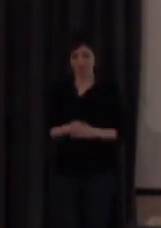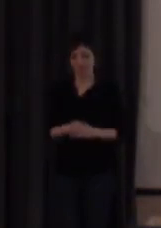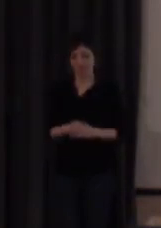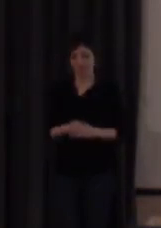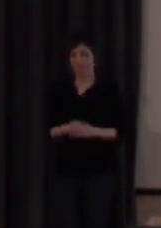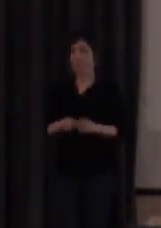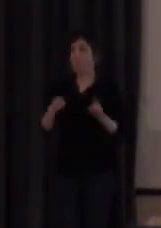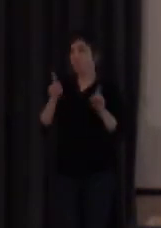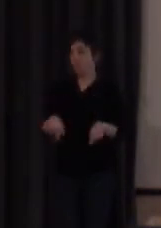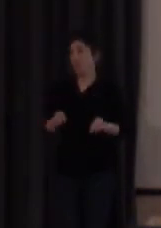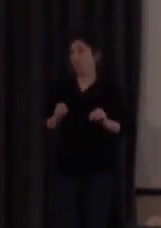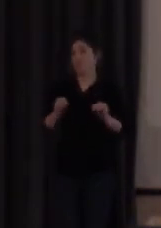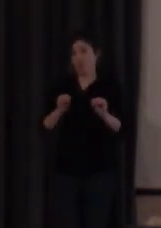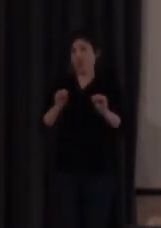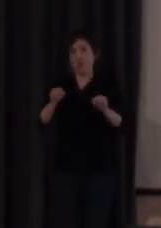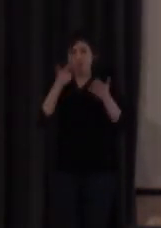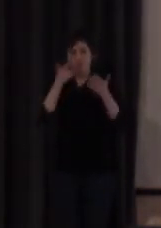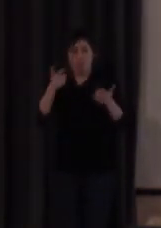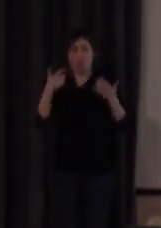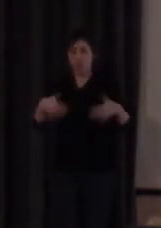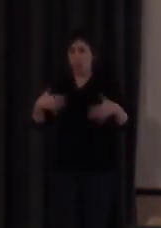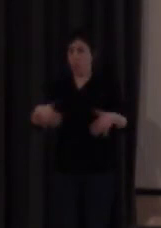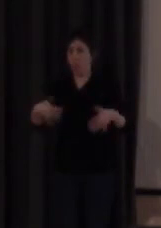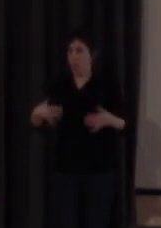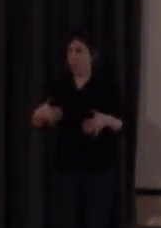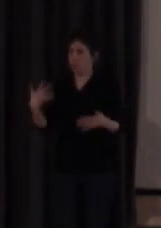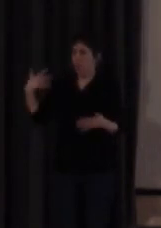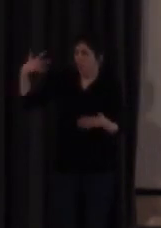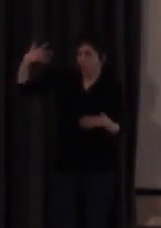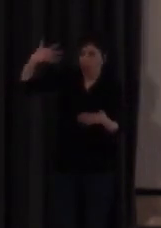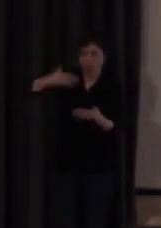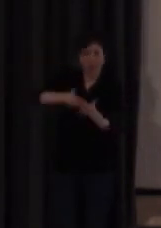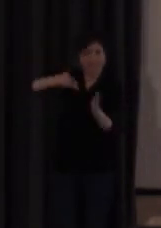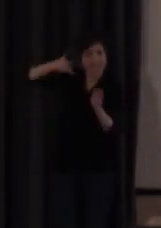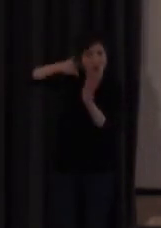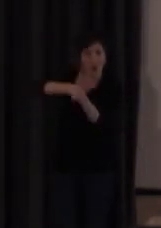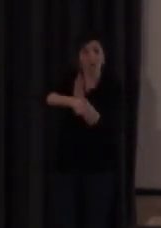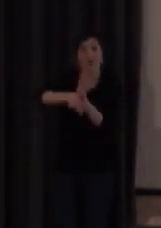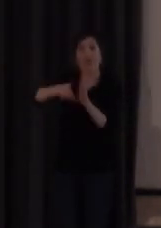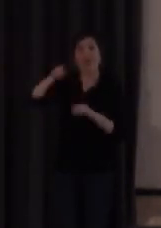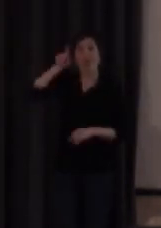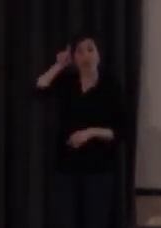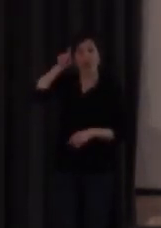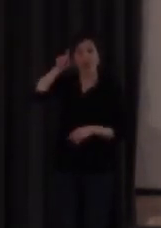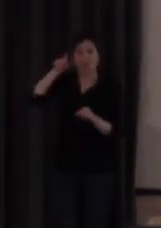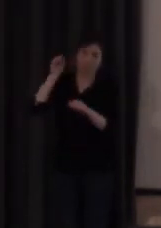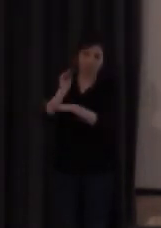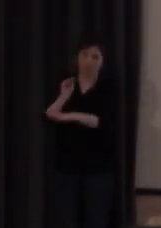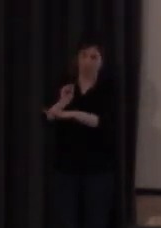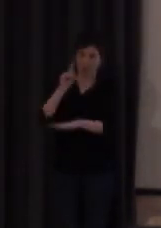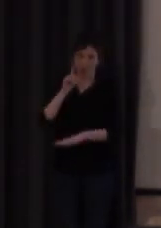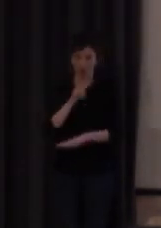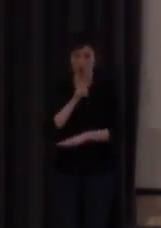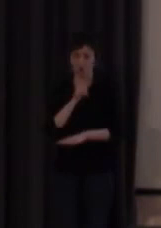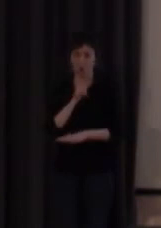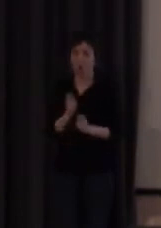Llama también poderosamente la atención que, a lo largo de la ya larga historia de la educación de los sordos, pocas